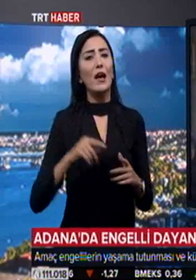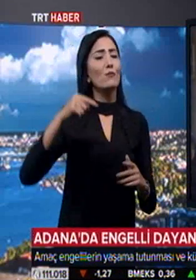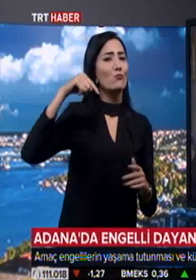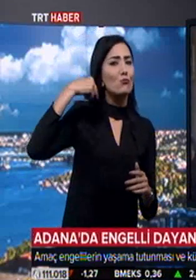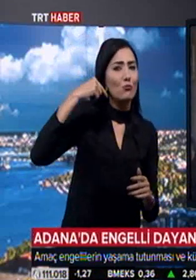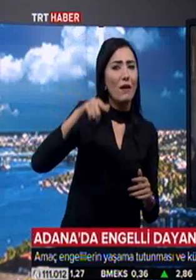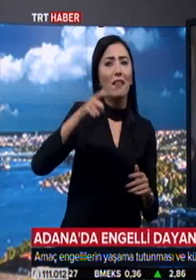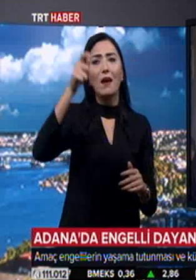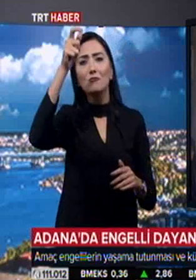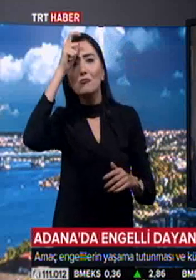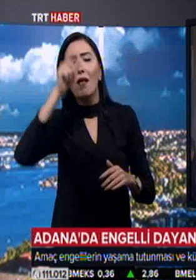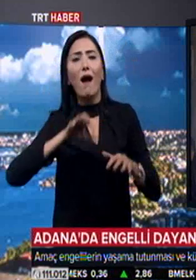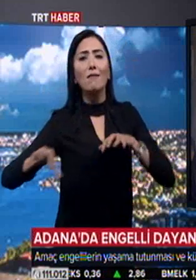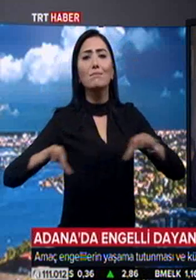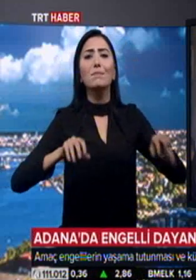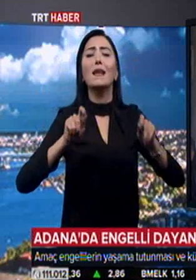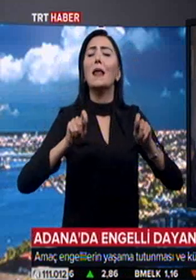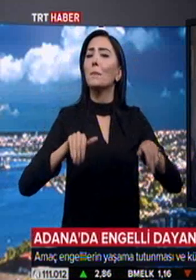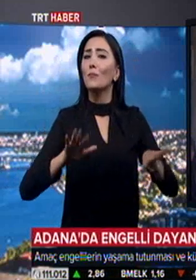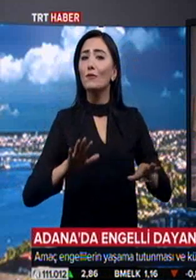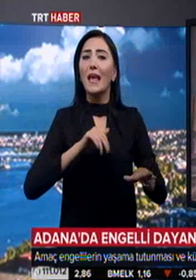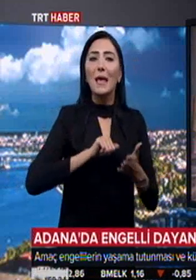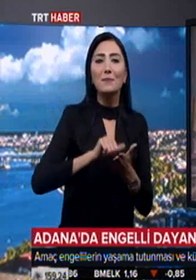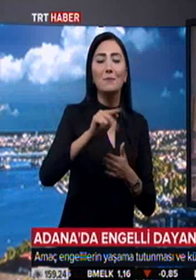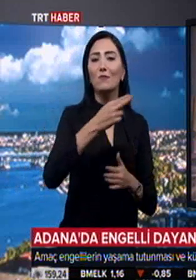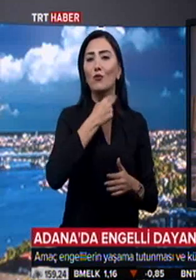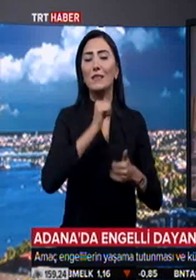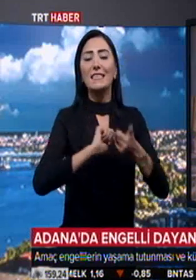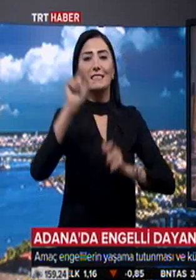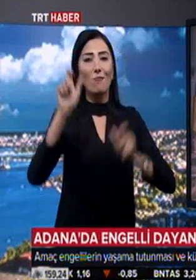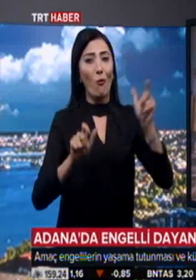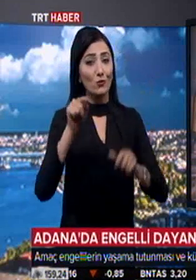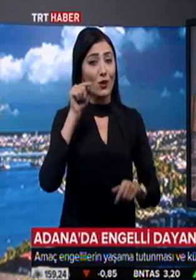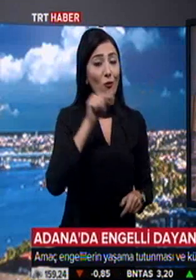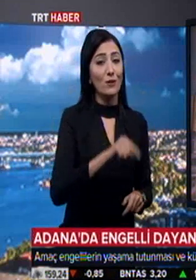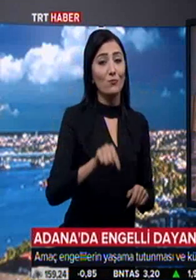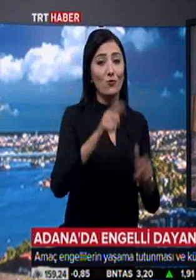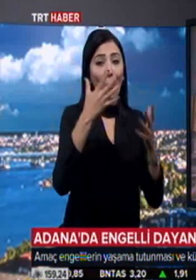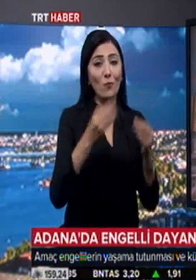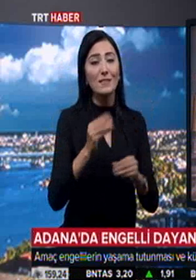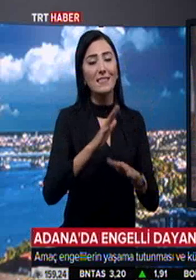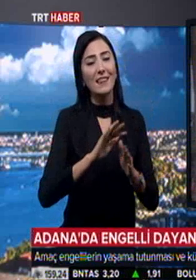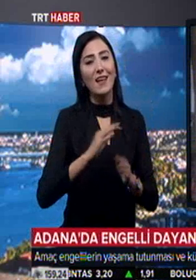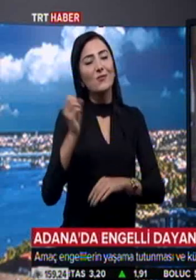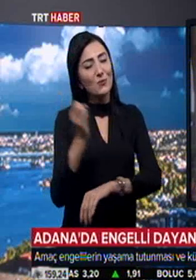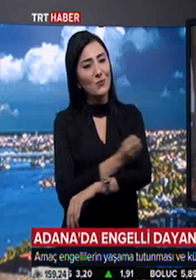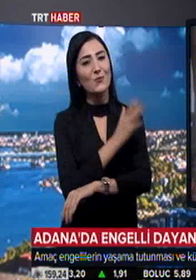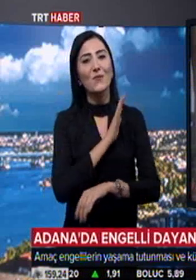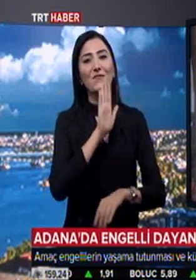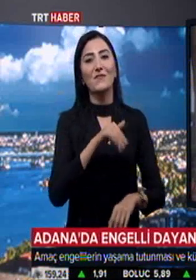Suriyeliler, Türkler diye ayırmıyoruz. Hepsi bizim kulübümüzün sporcuları. Onların burada olmasından da ayrıca gurur duyuyoruz.